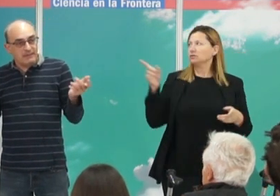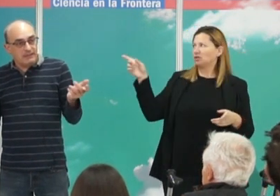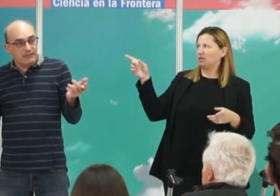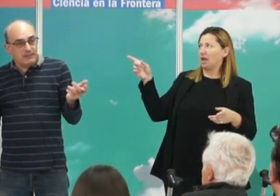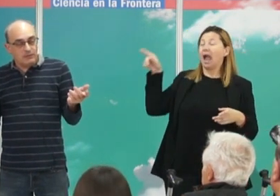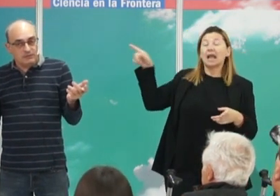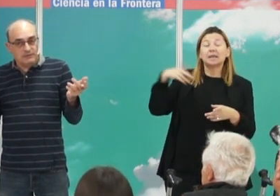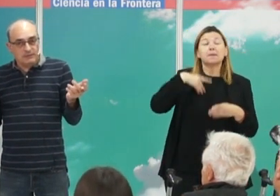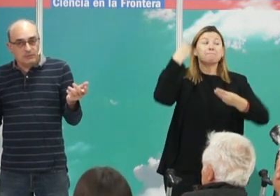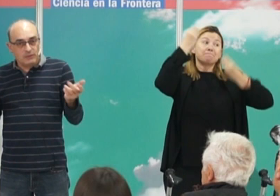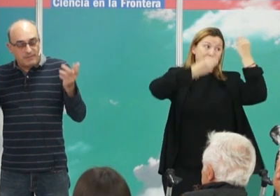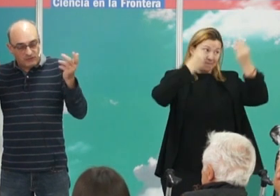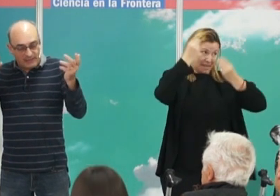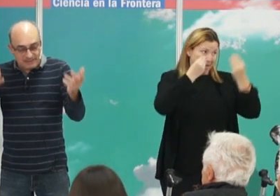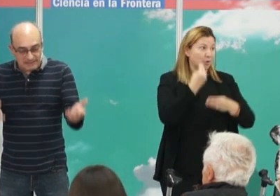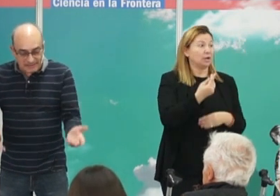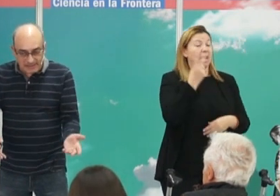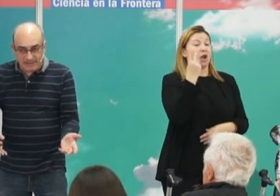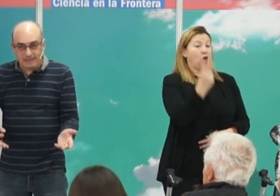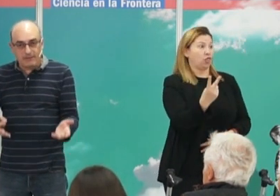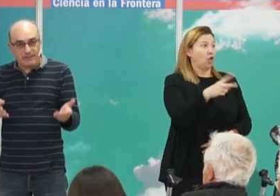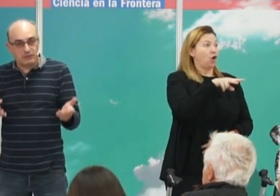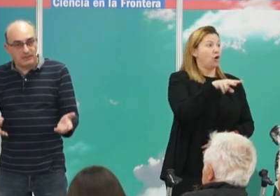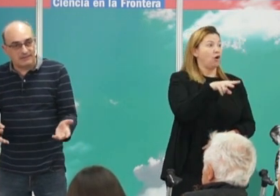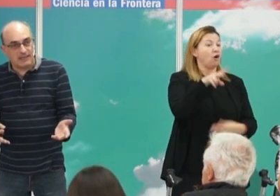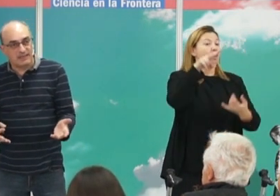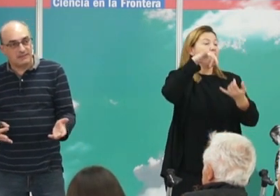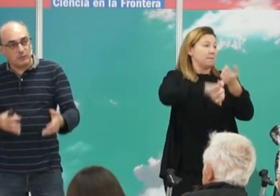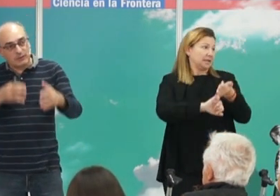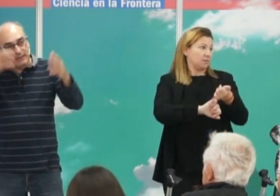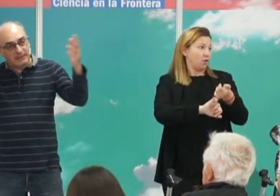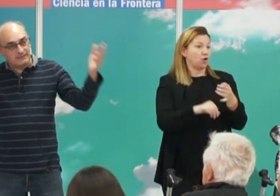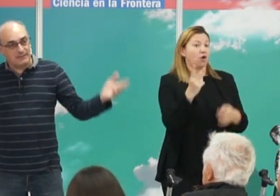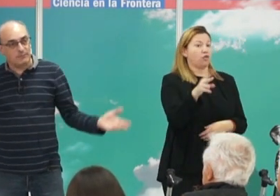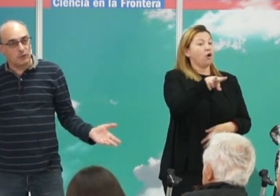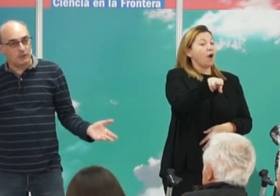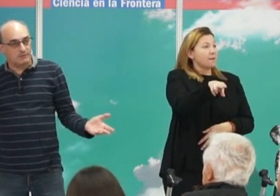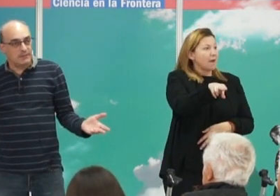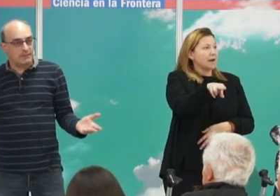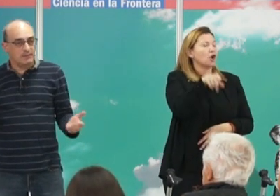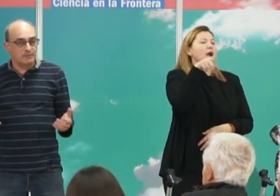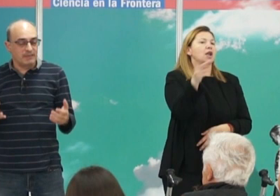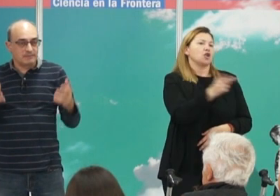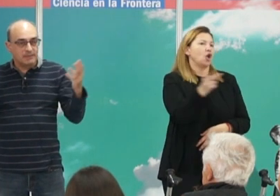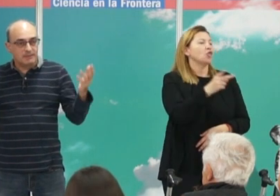realmente una persona que está enterrada en el centro de esa cámara sepulcral, en ese mono